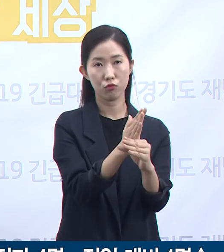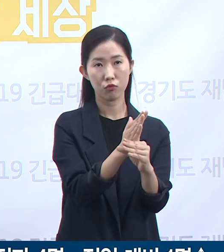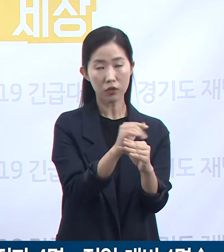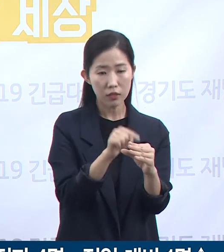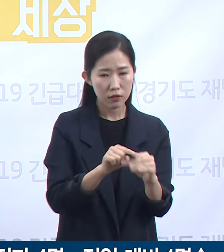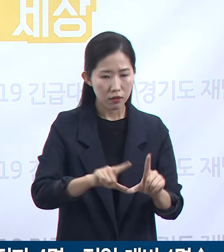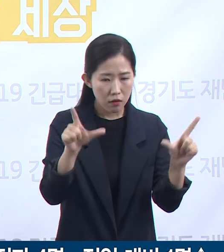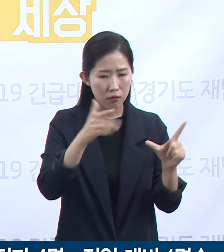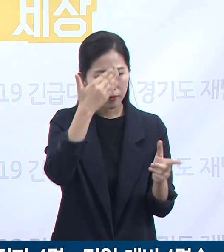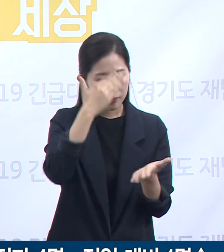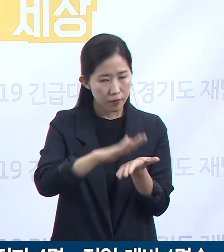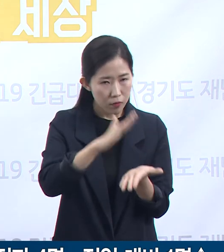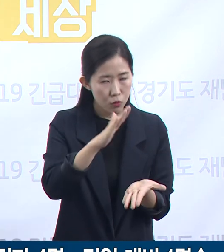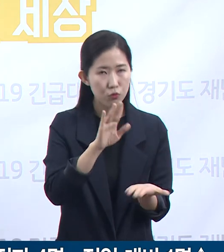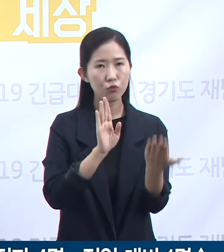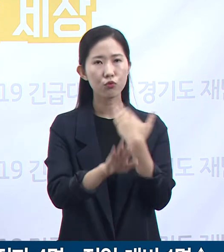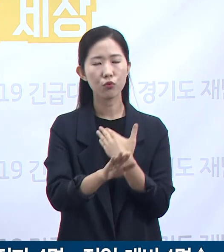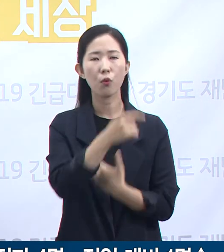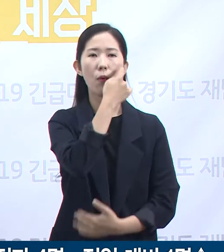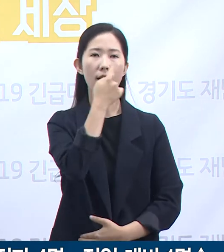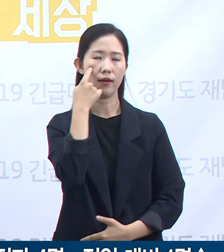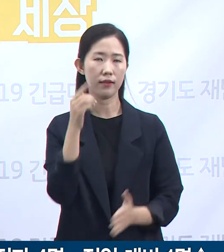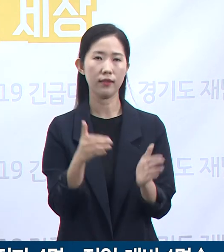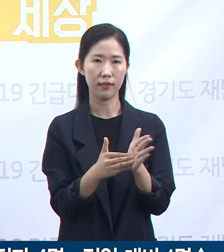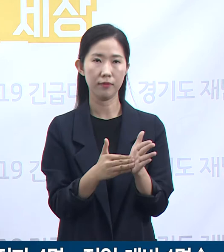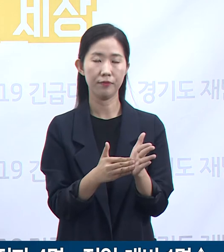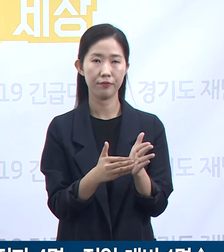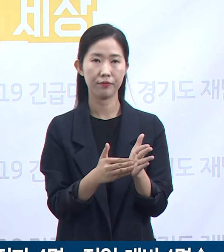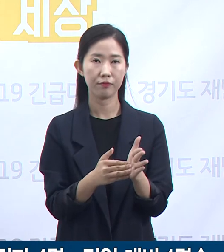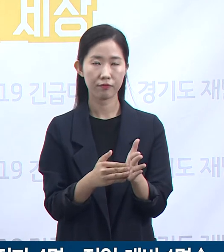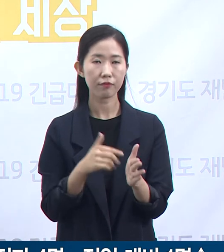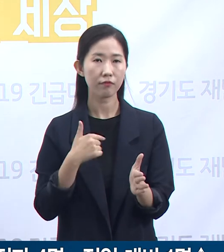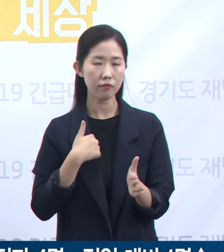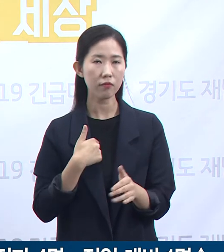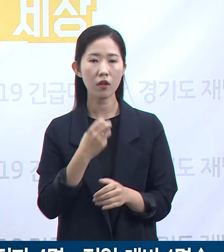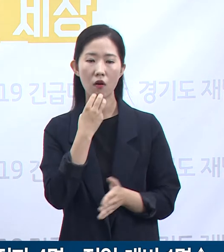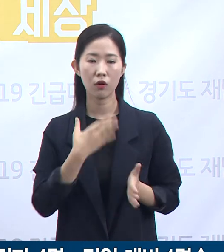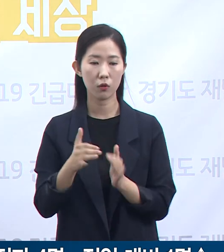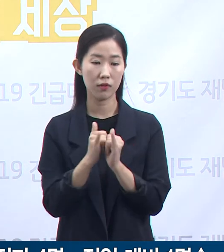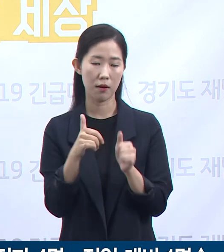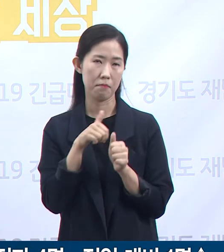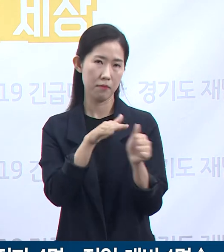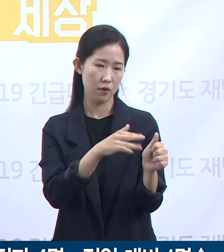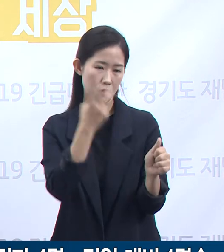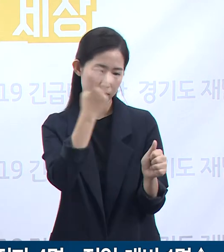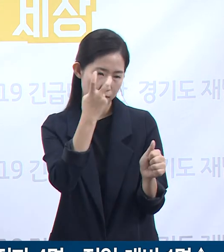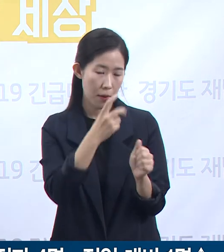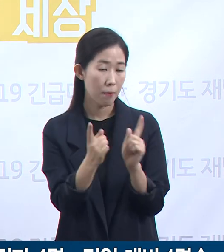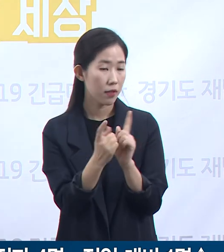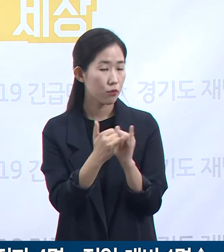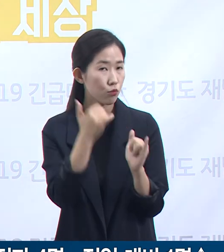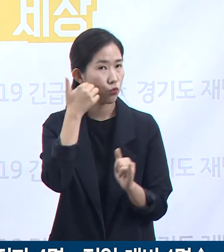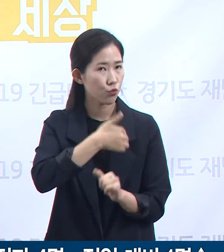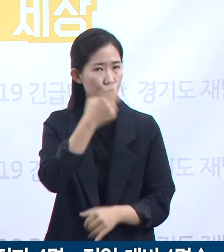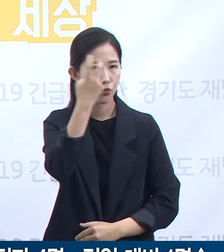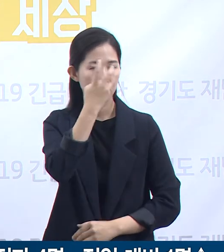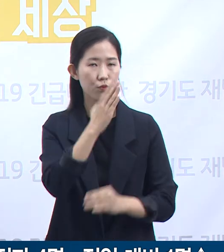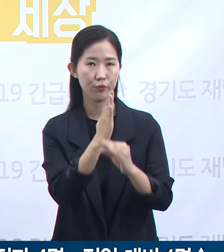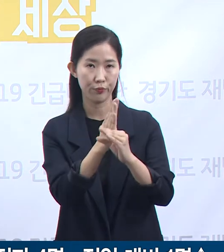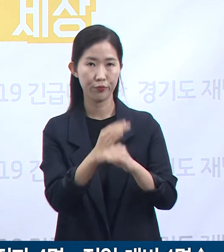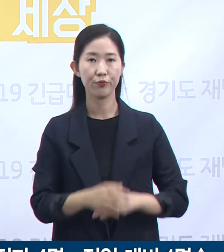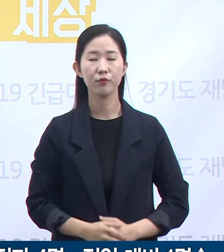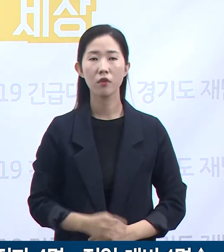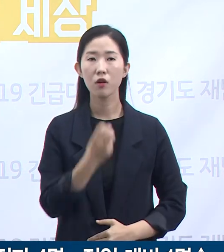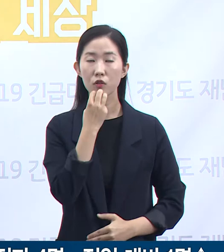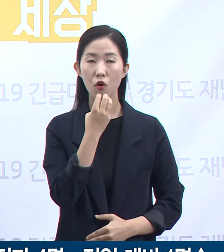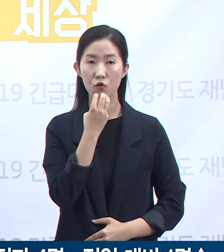확진되었습니다. 도내 직각대응팀을 파견하여 추가 접촉자 등에 대한 심층역학 조사를 진행 중입니다. 다음은